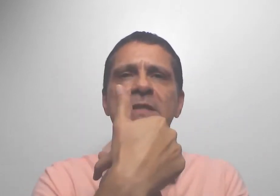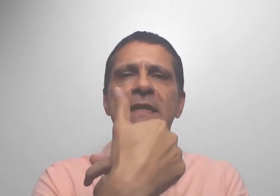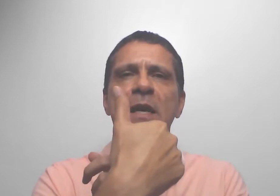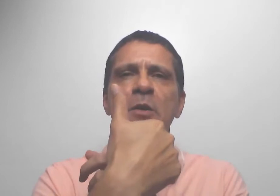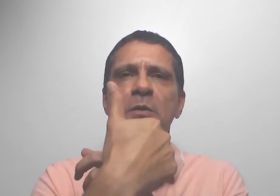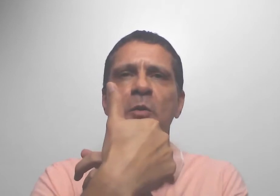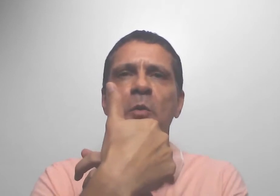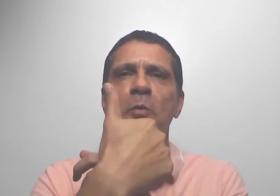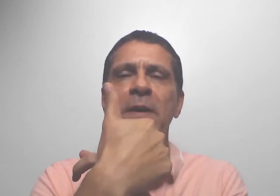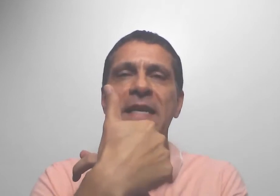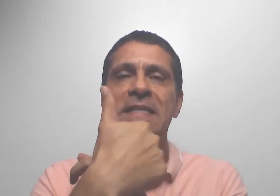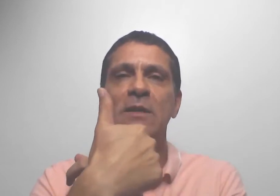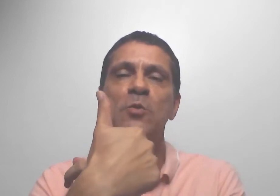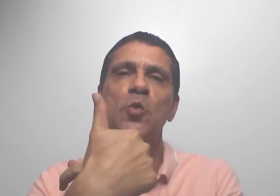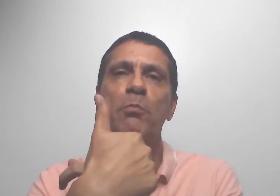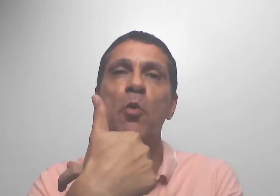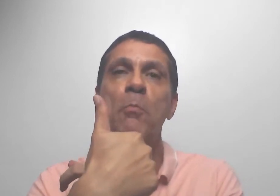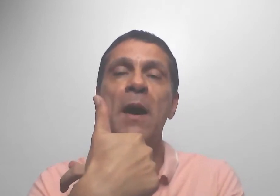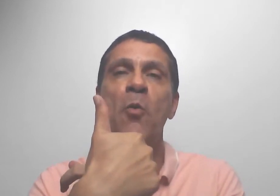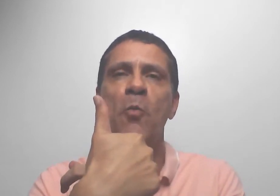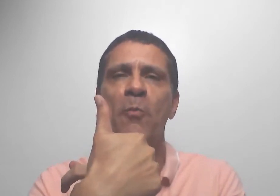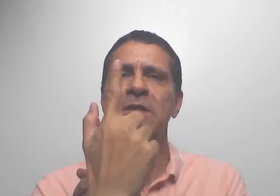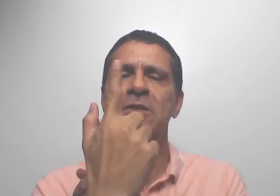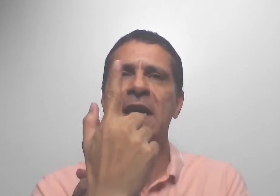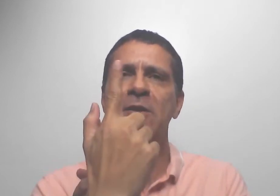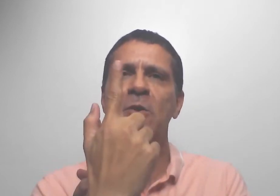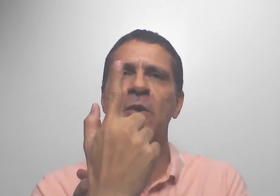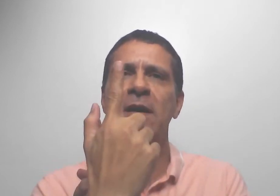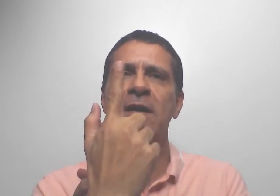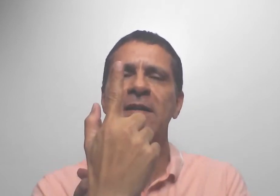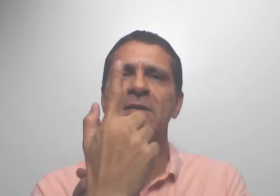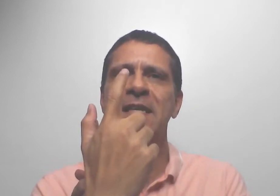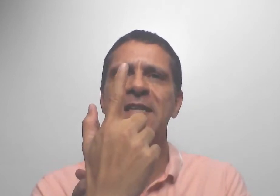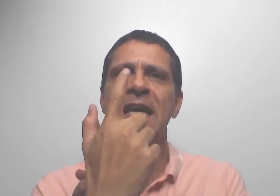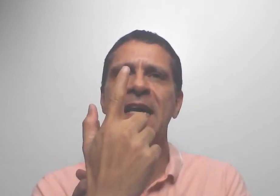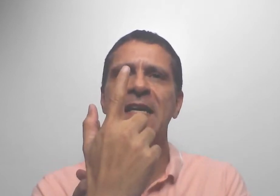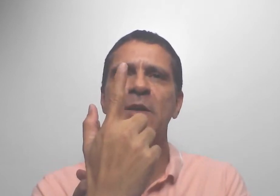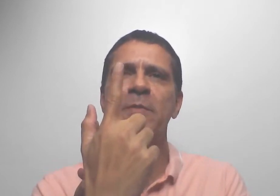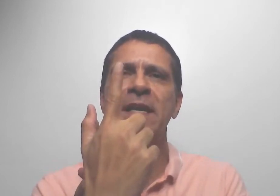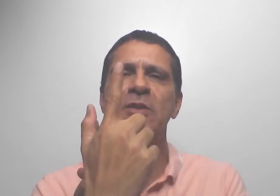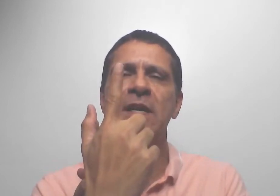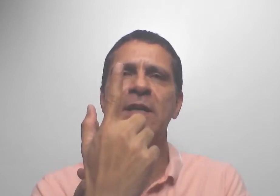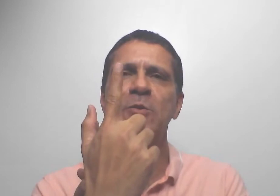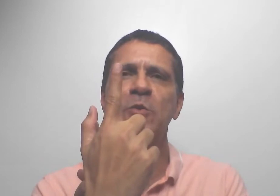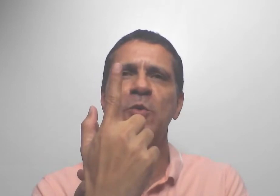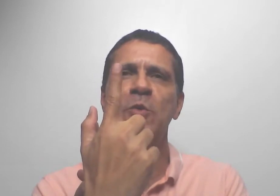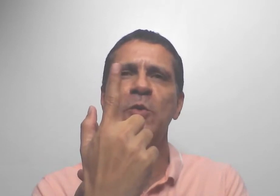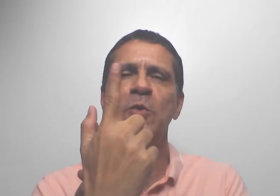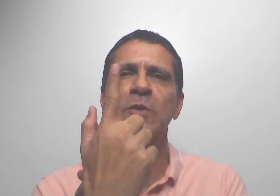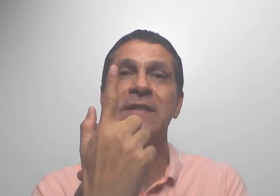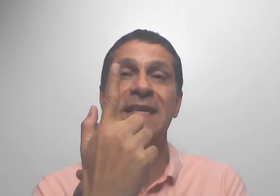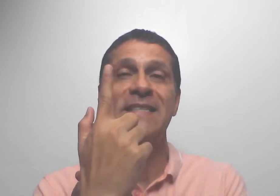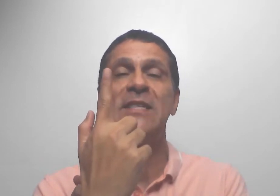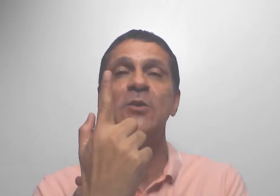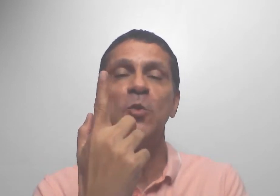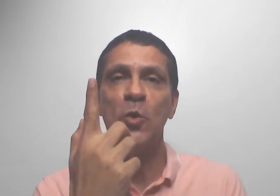você tem o meridiano do pulmão. No indicador, você tem aqui o meridiano do intestino